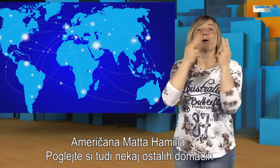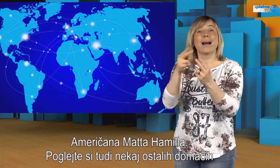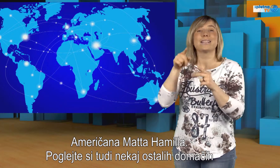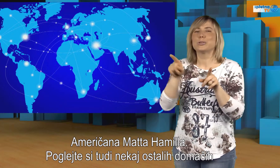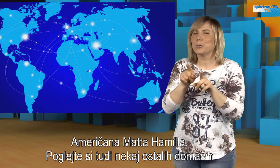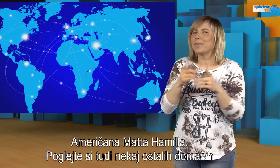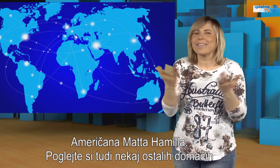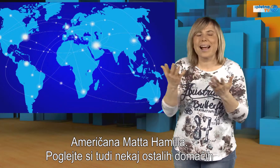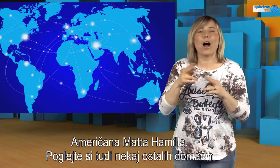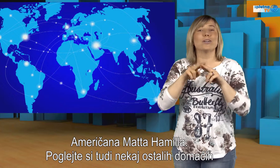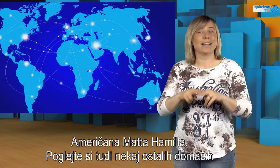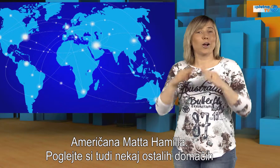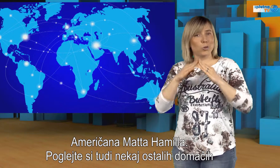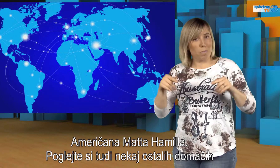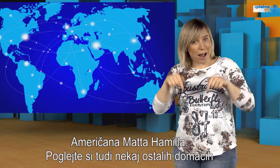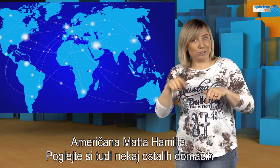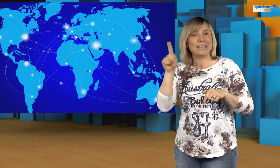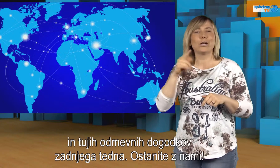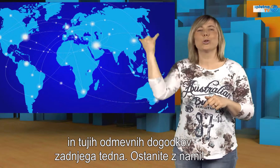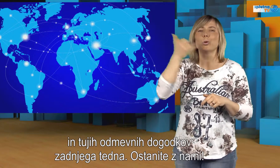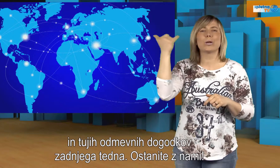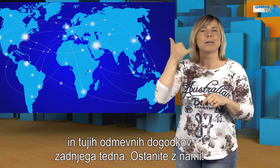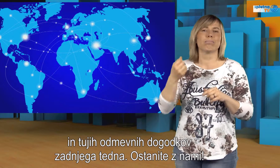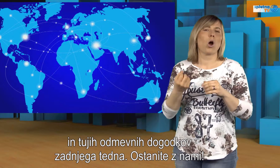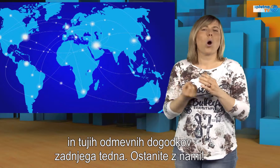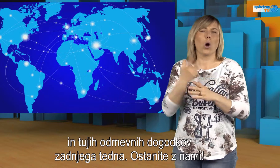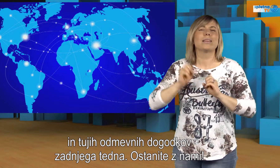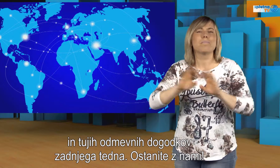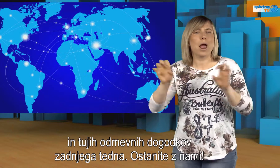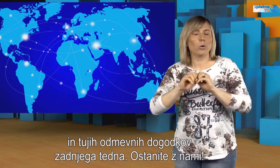Poglejte si tudi nekaj ostalih domačih in tujih odmevnih dogodkov zadnjega tedna.